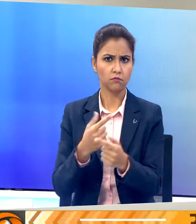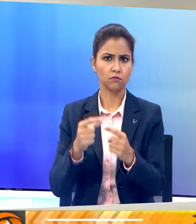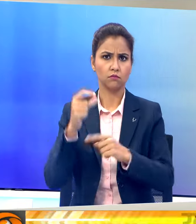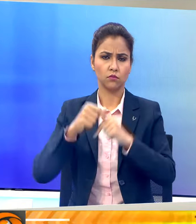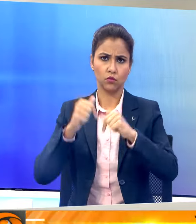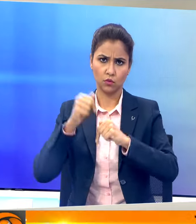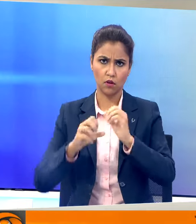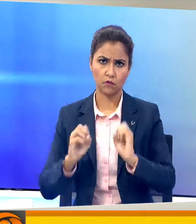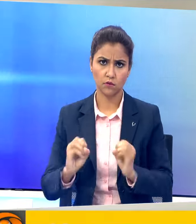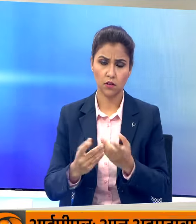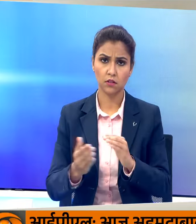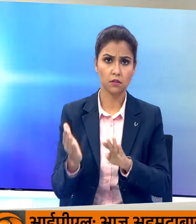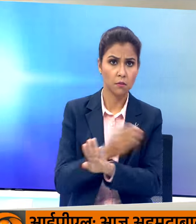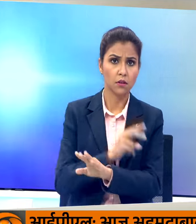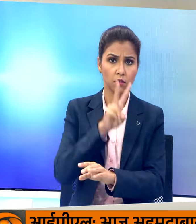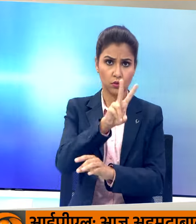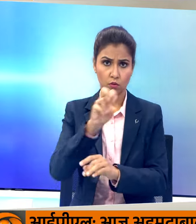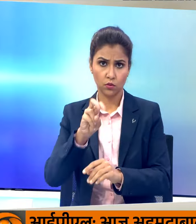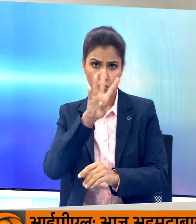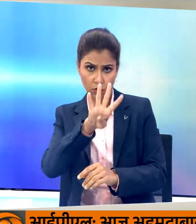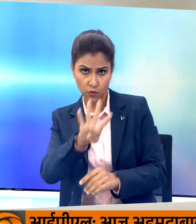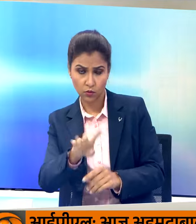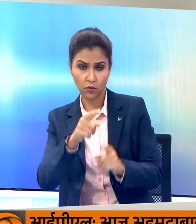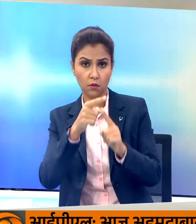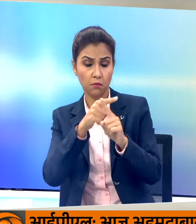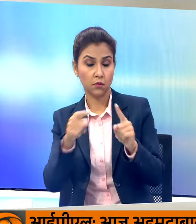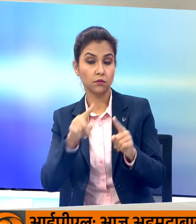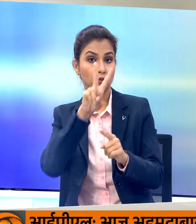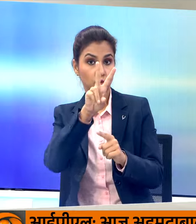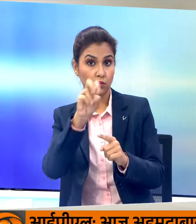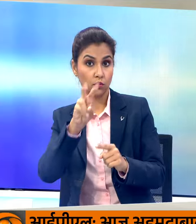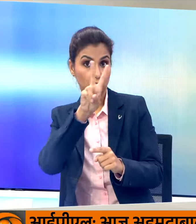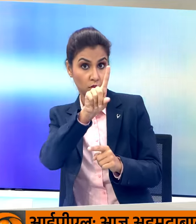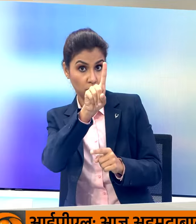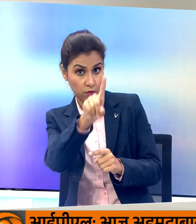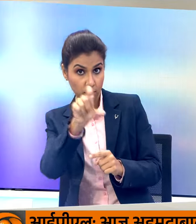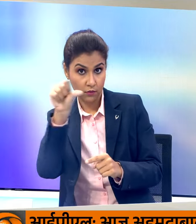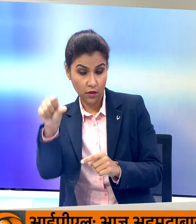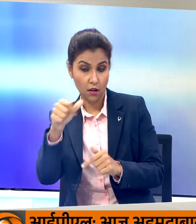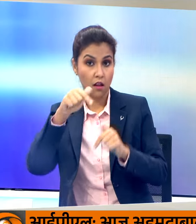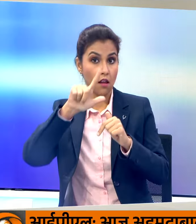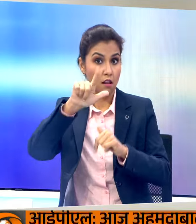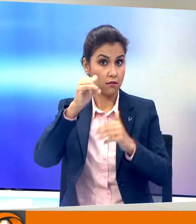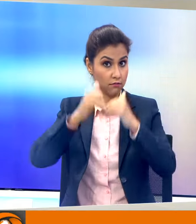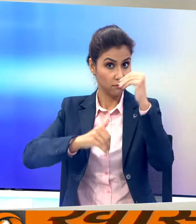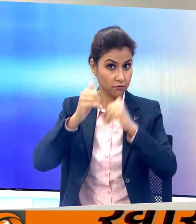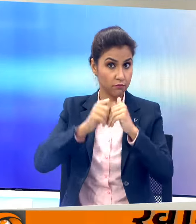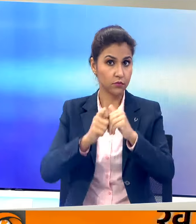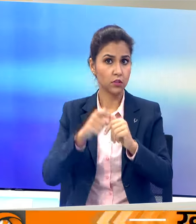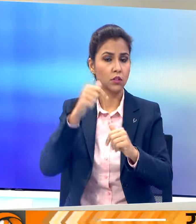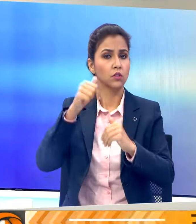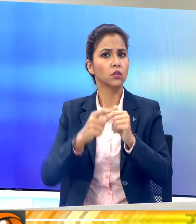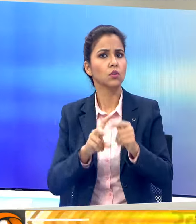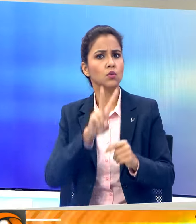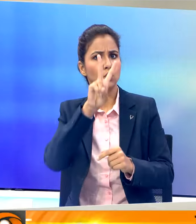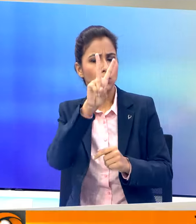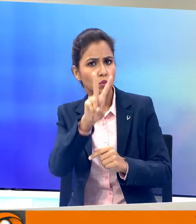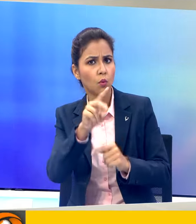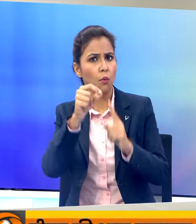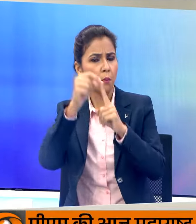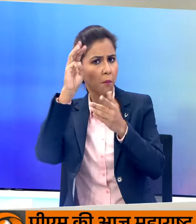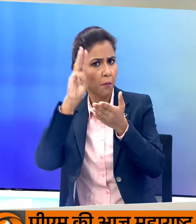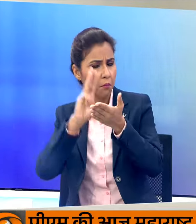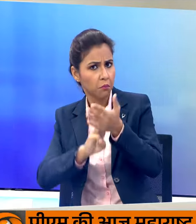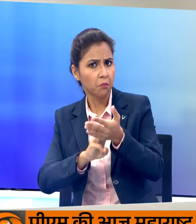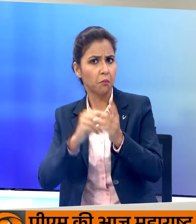इससे पहले 2014 और 2019 की लोगसभा चुनाव में भी आजेर राय को दो बार प्रधान मंतरी